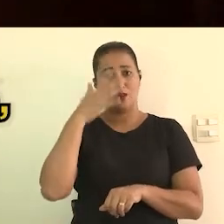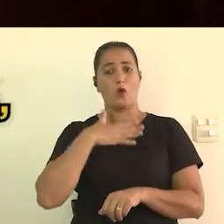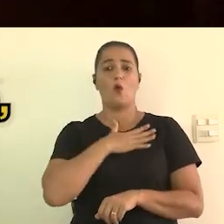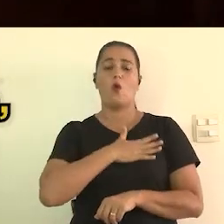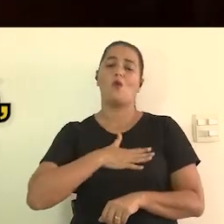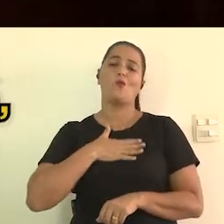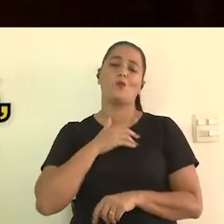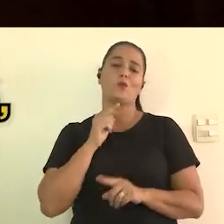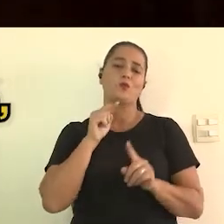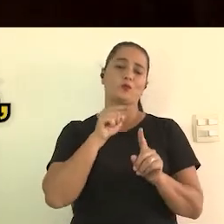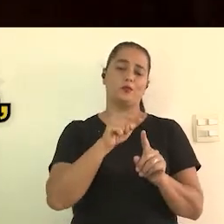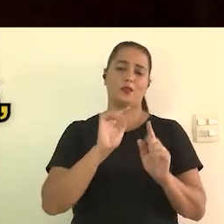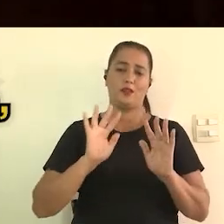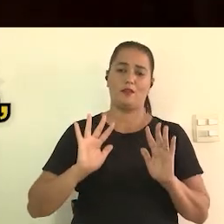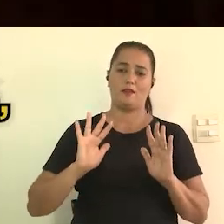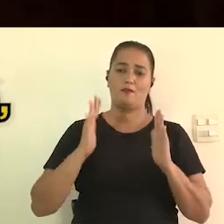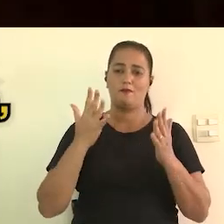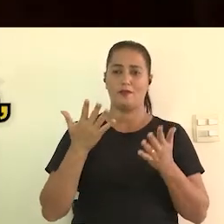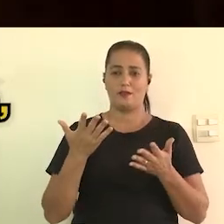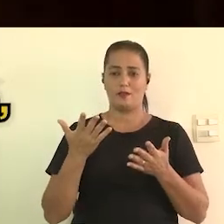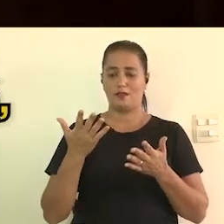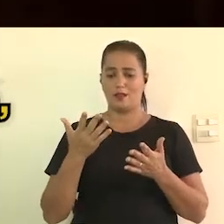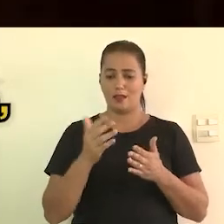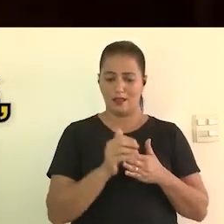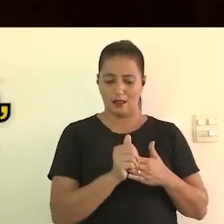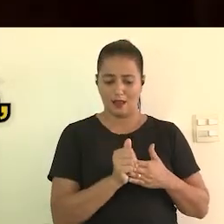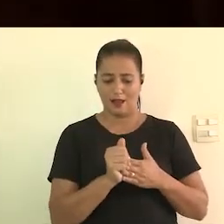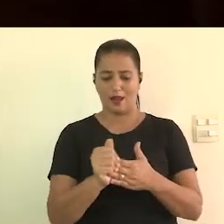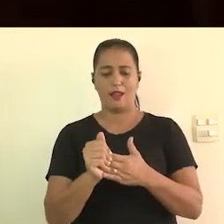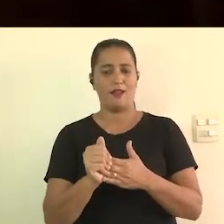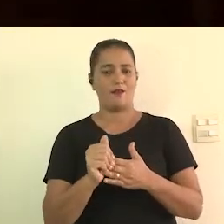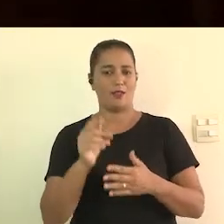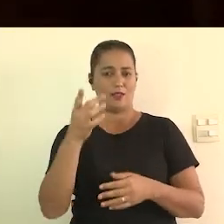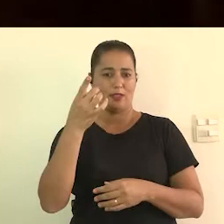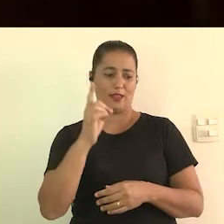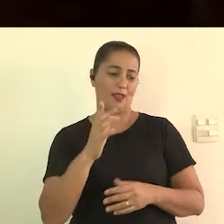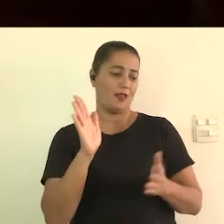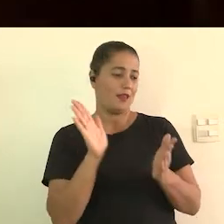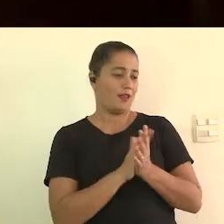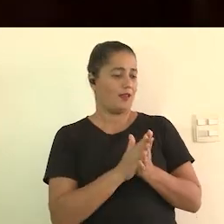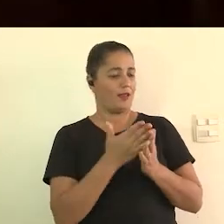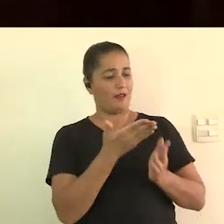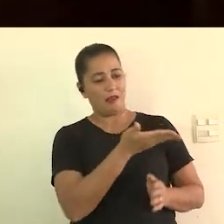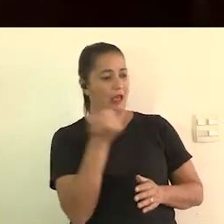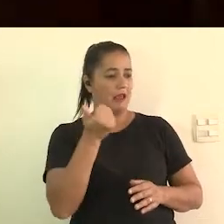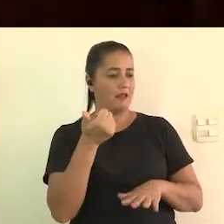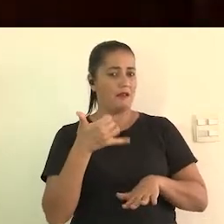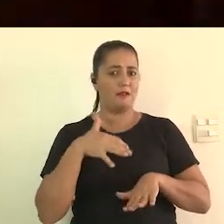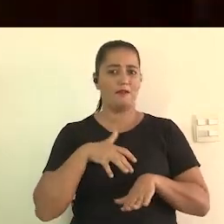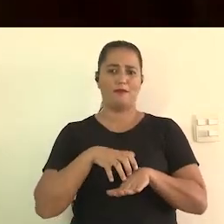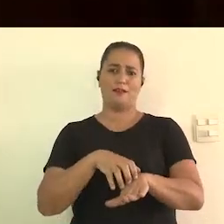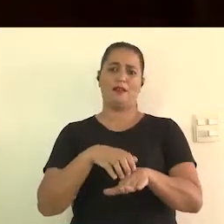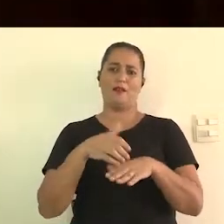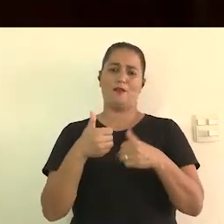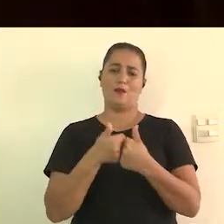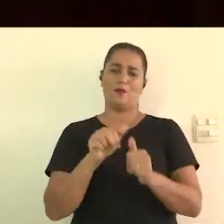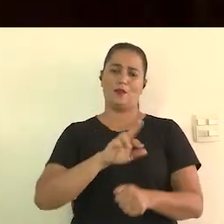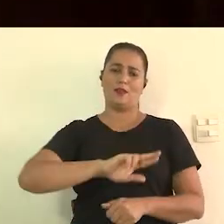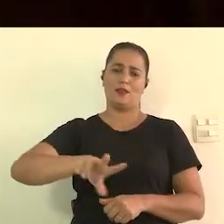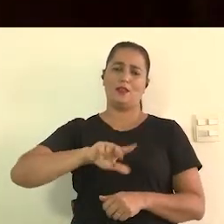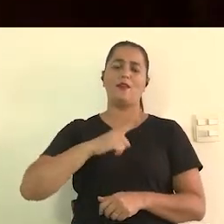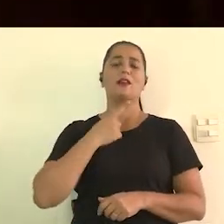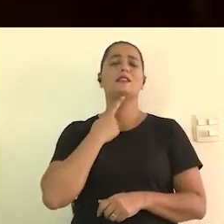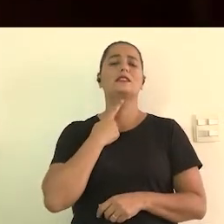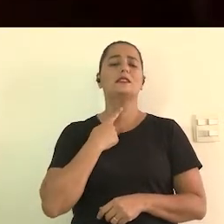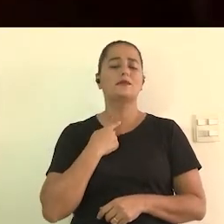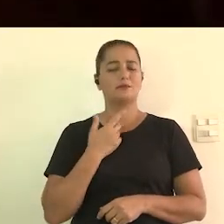que gostam daquele evento a gente não leva as pessoas com deficiência não é assim você chega bota no ônibus e leva não elas têm